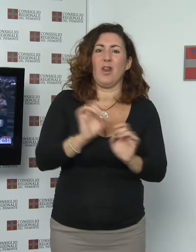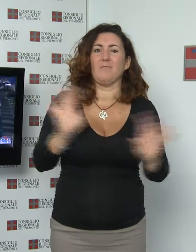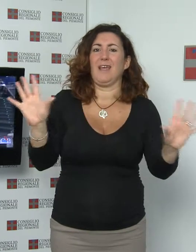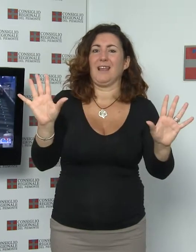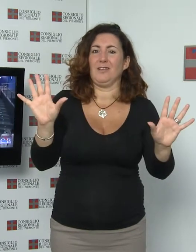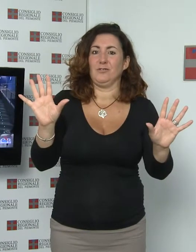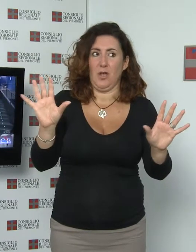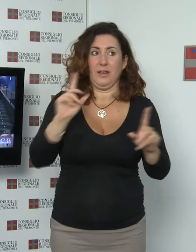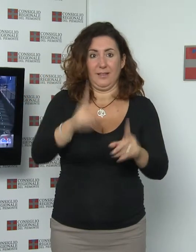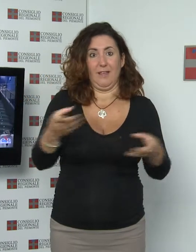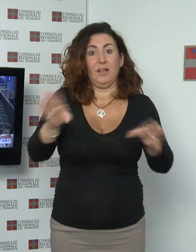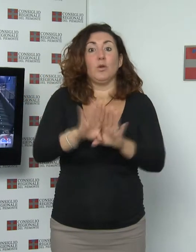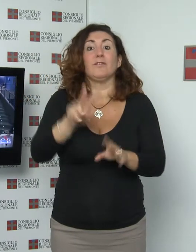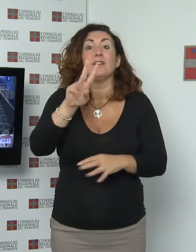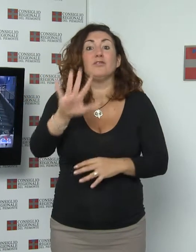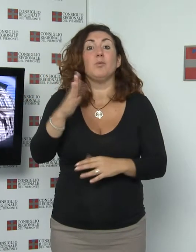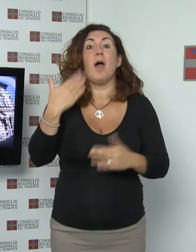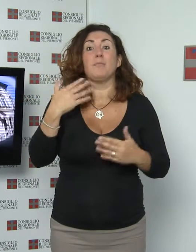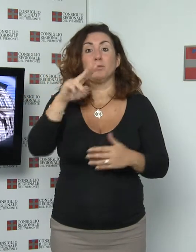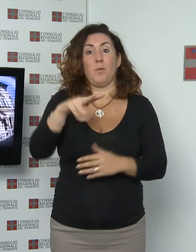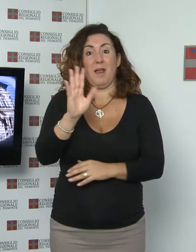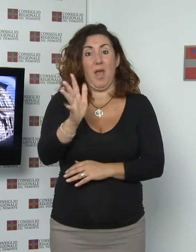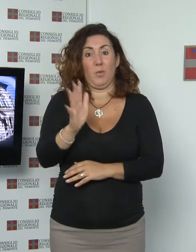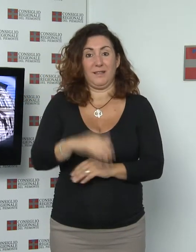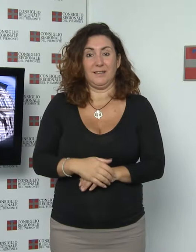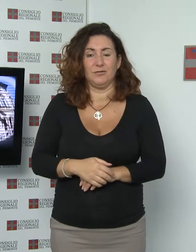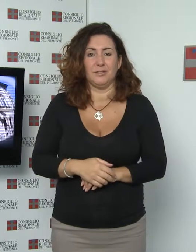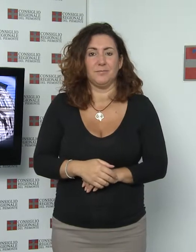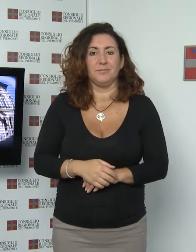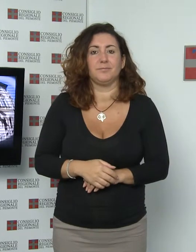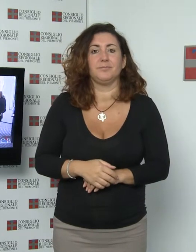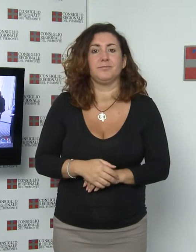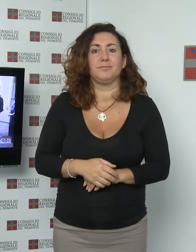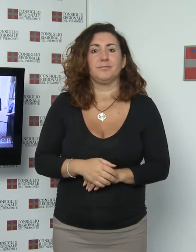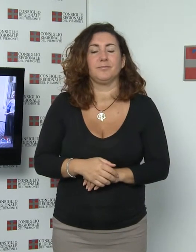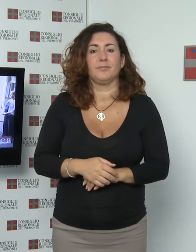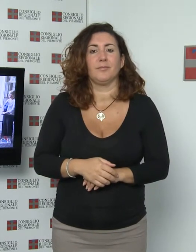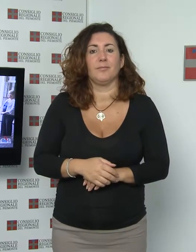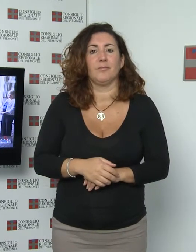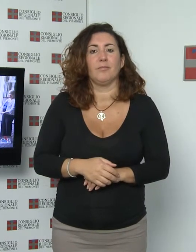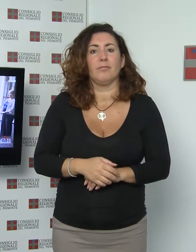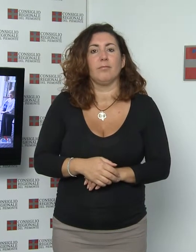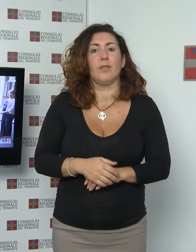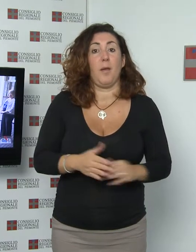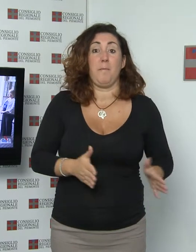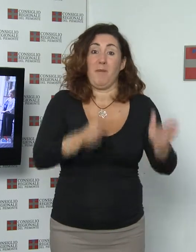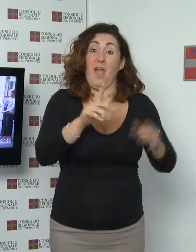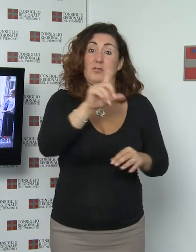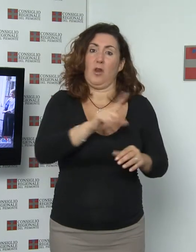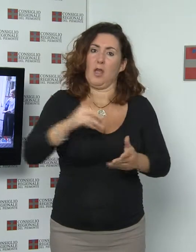il 25 aprile 2015. Delegazione dalla Bosnia È stata ricevuta a Palazzo Lascaris una delegazione